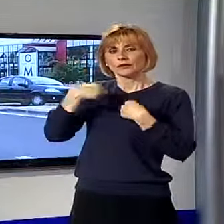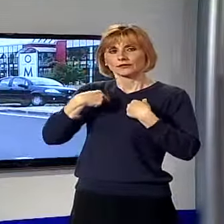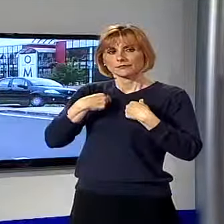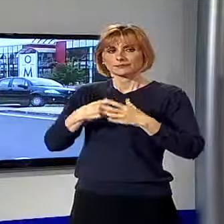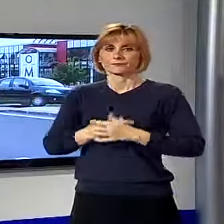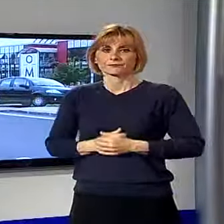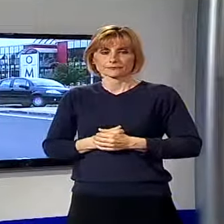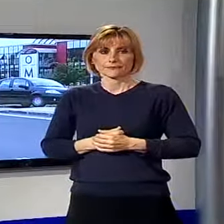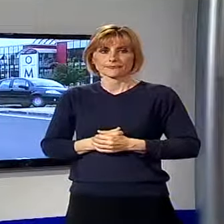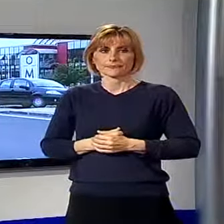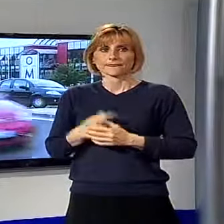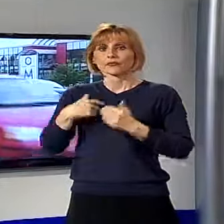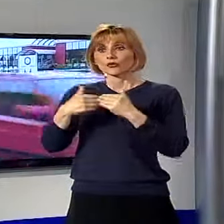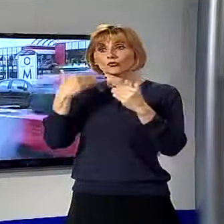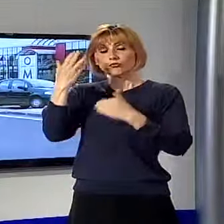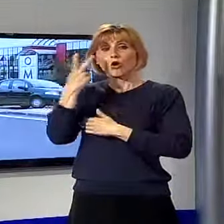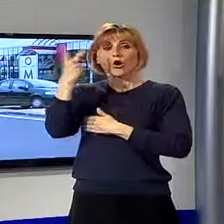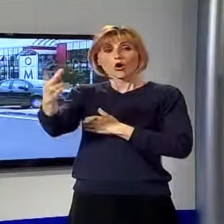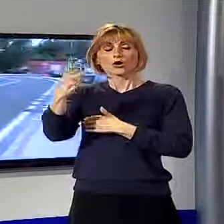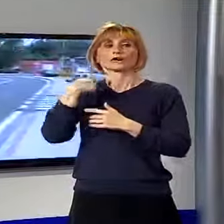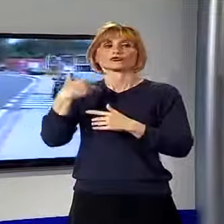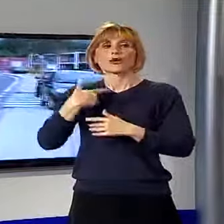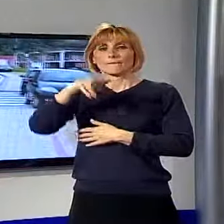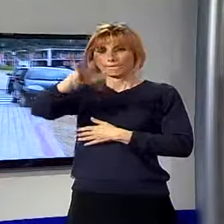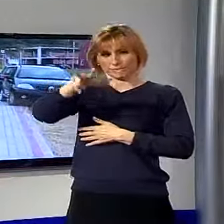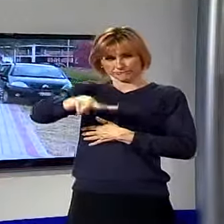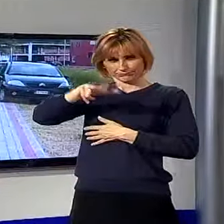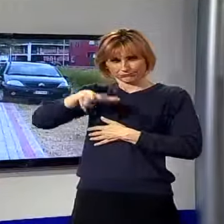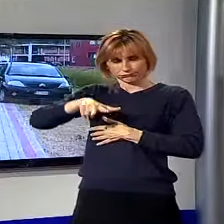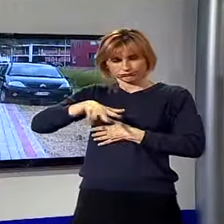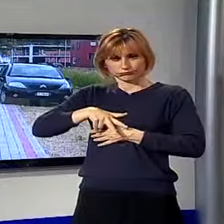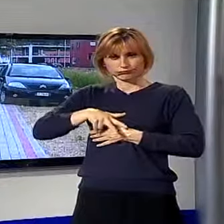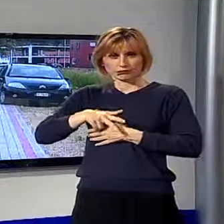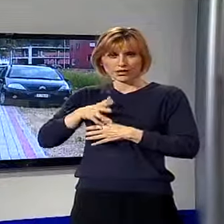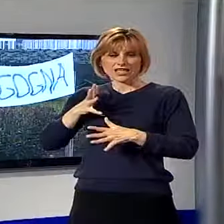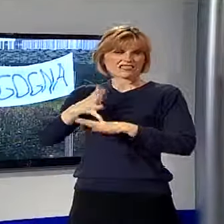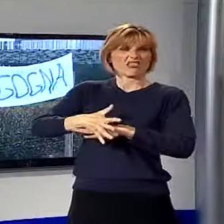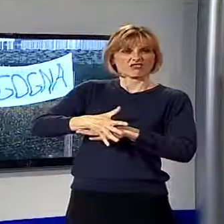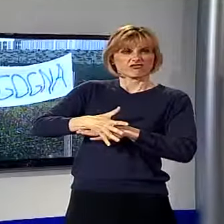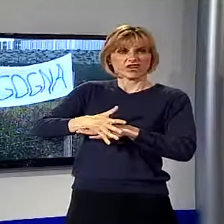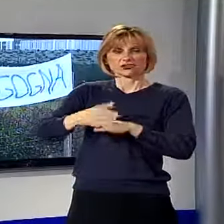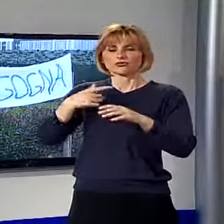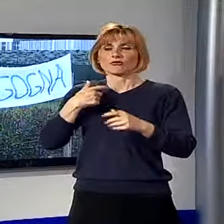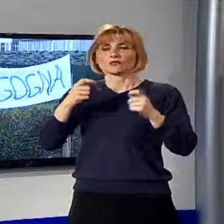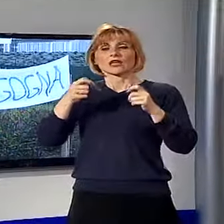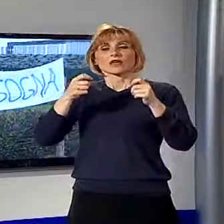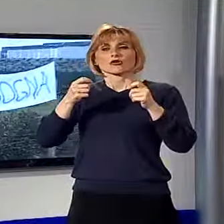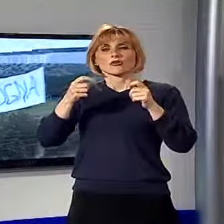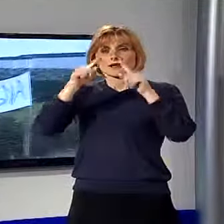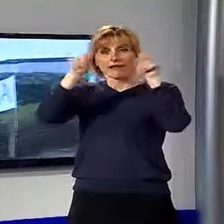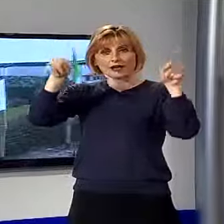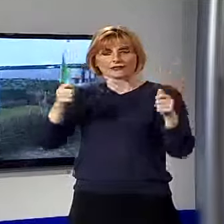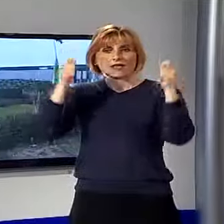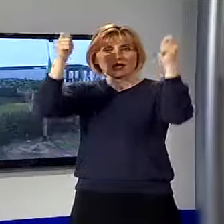All'esterno salta all'occhio subito il nascente fenomeno del parcheggio selvaggio. E questo è il cartello che dà il benvenuto a chi arriva all